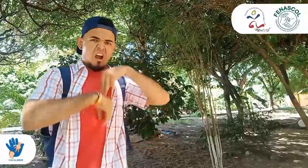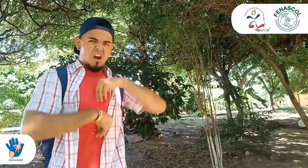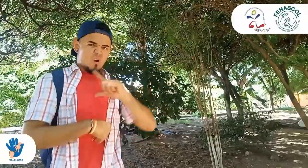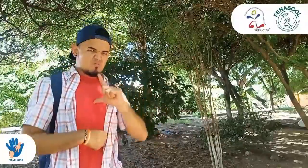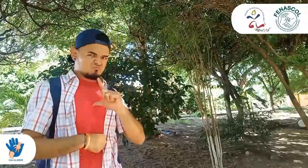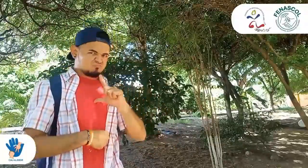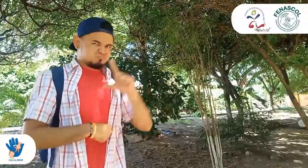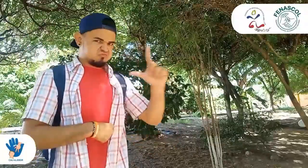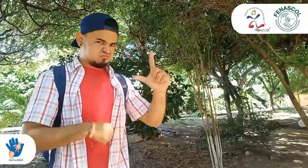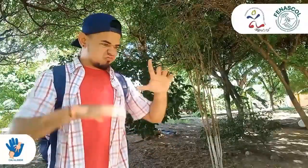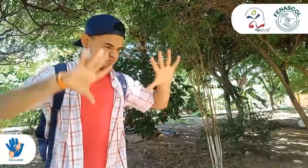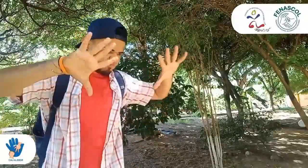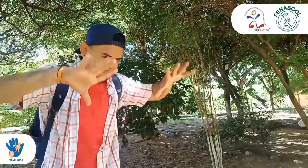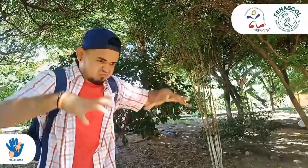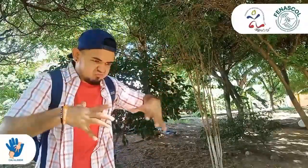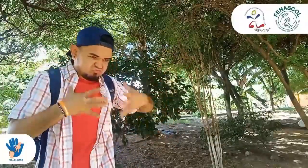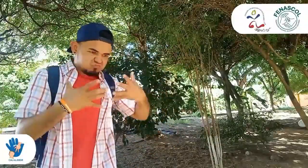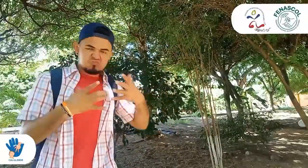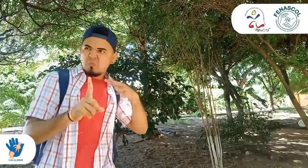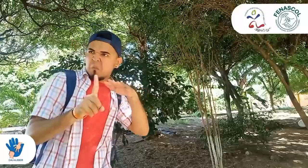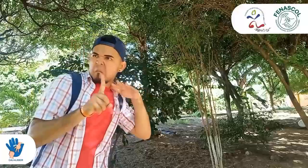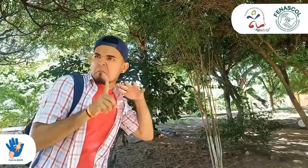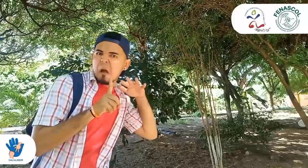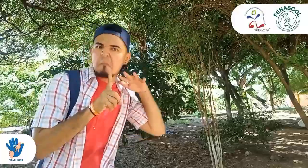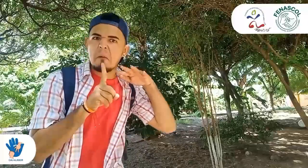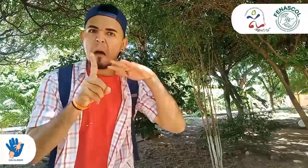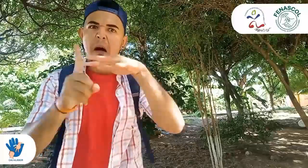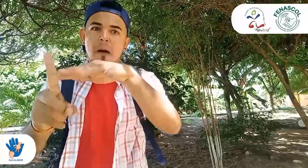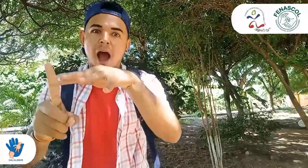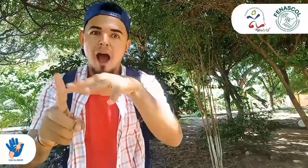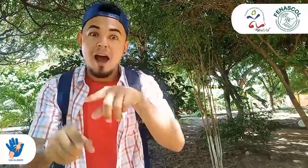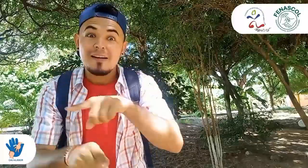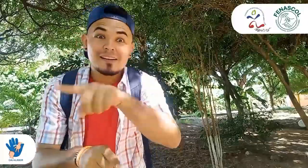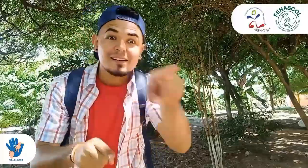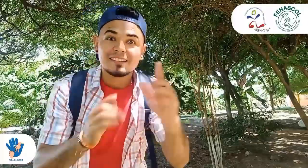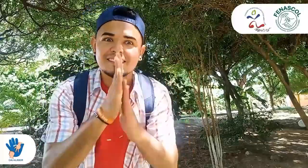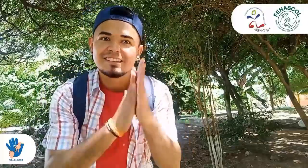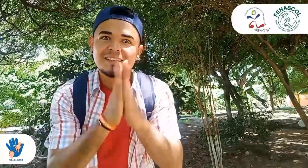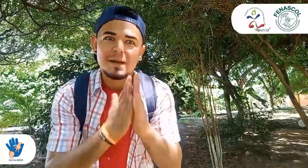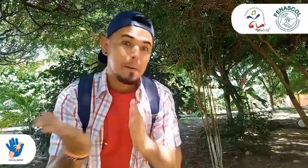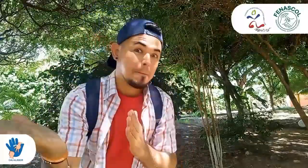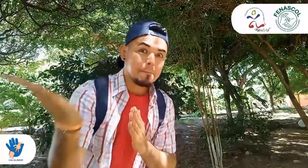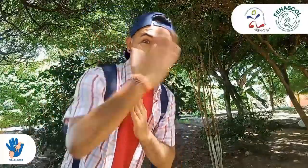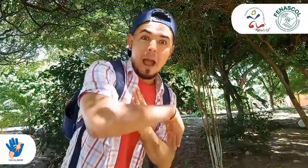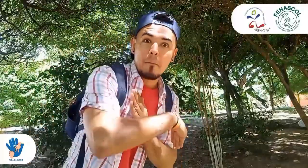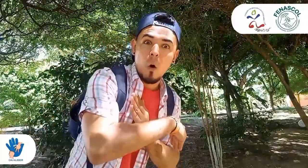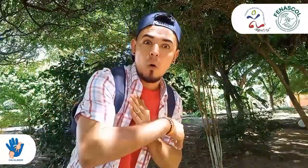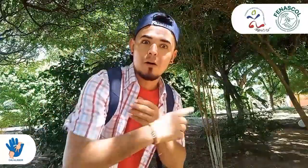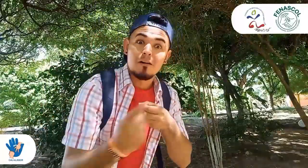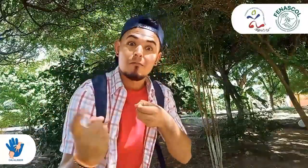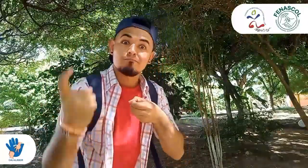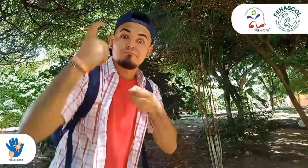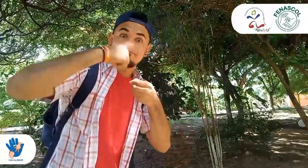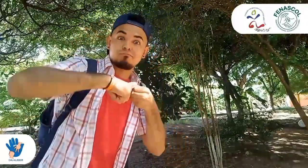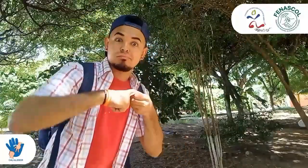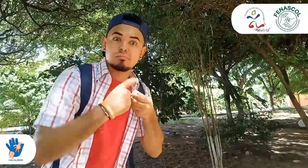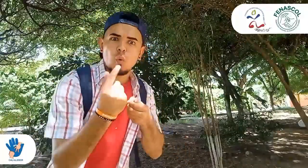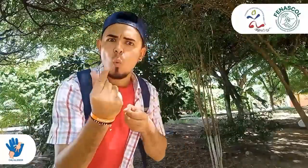movilizarse y hacer incidencia. ¿Qué esperan? ¡Vamos! ¡Inscríbanse! Tiene un costo